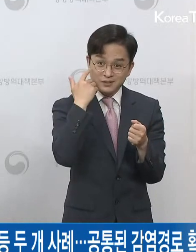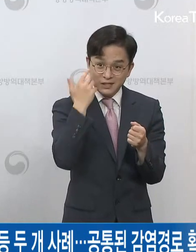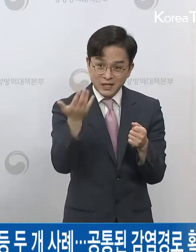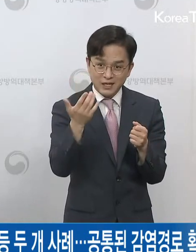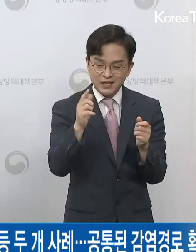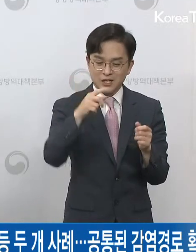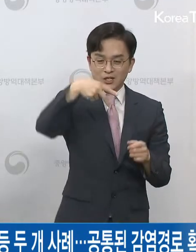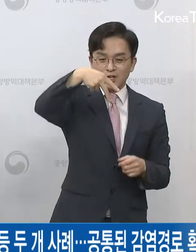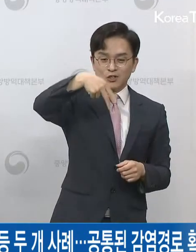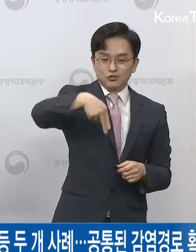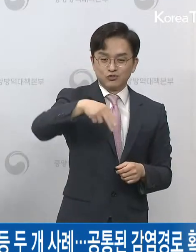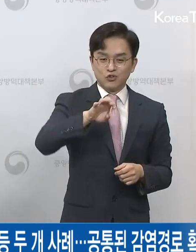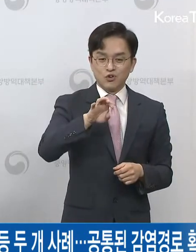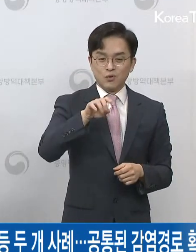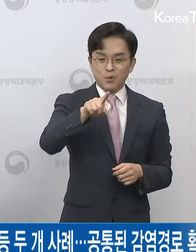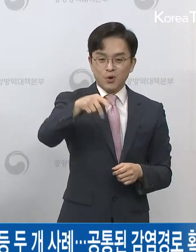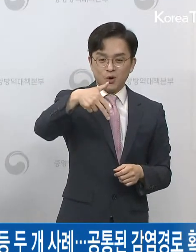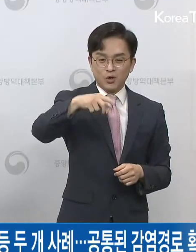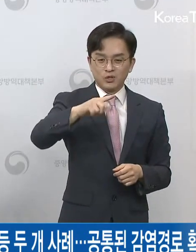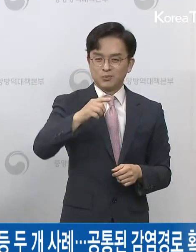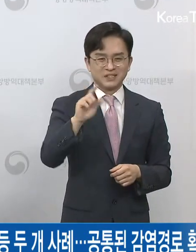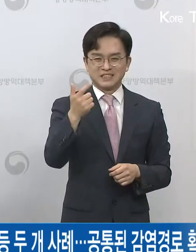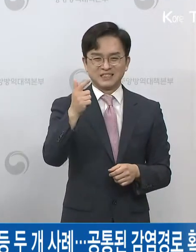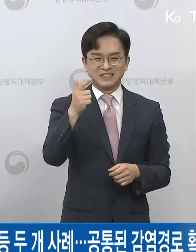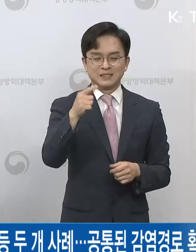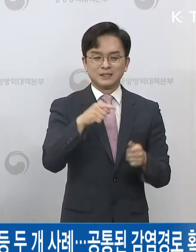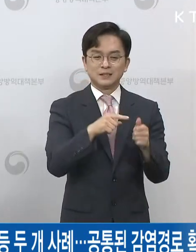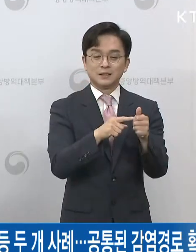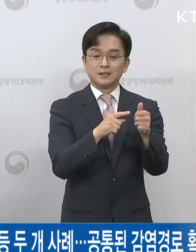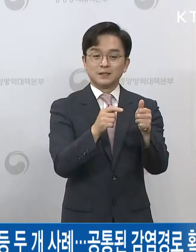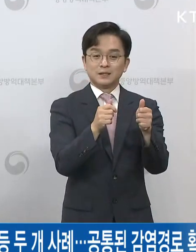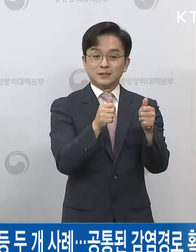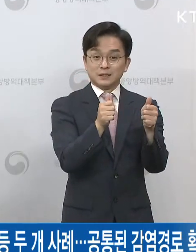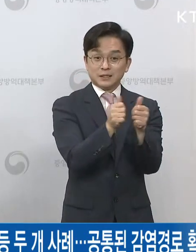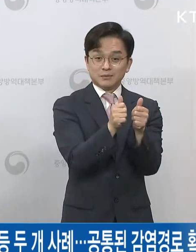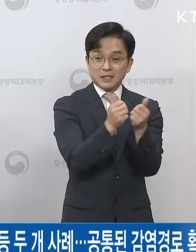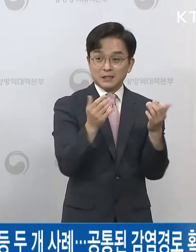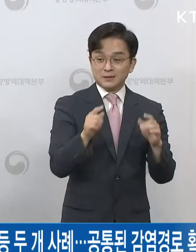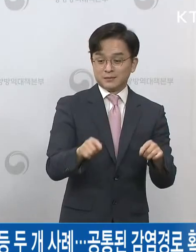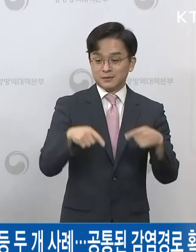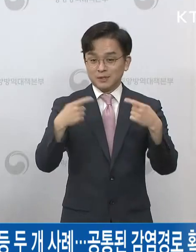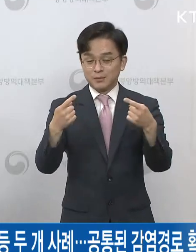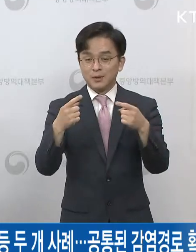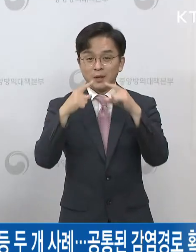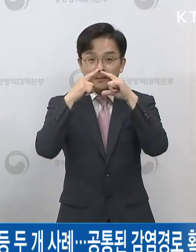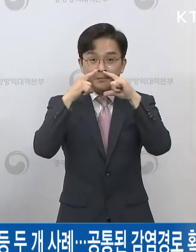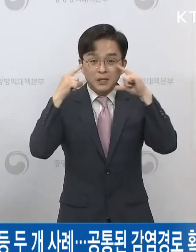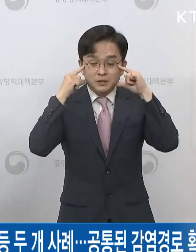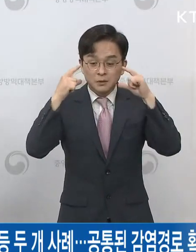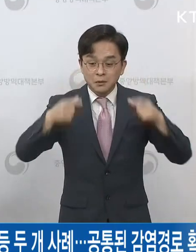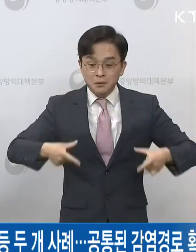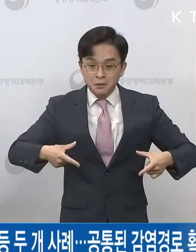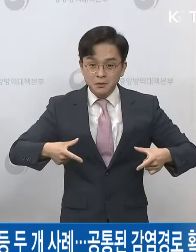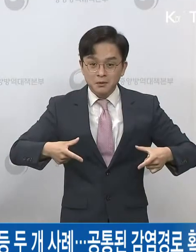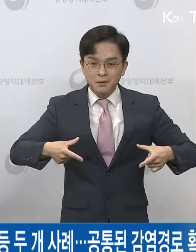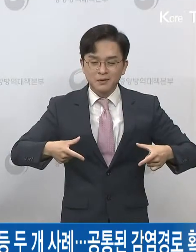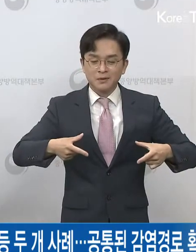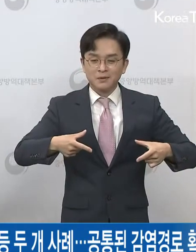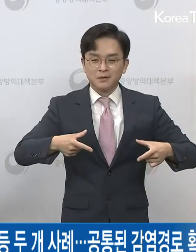그리고 밀접한 접촉을 해야 되는 그런 상황들 속에서 전파가 확산된 걸로 그렇게 판단하고 있습니다.